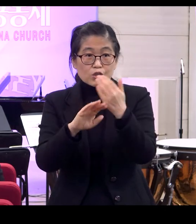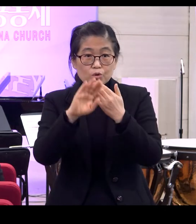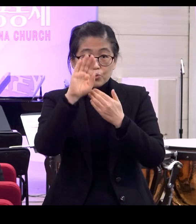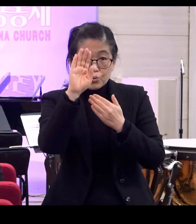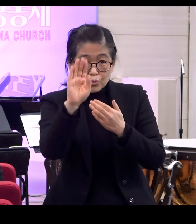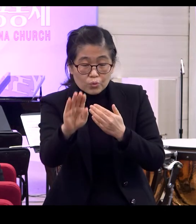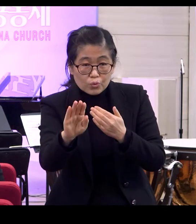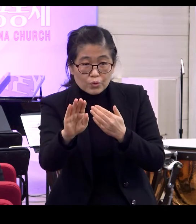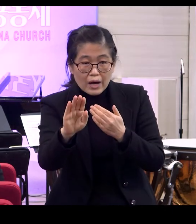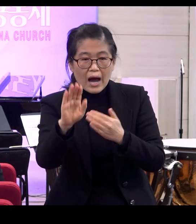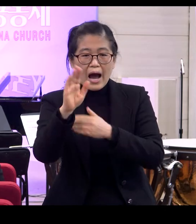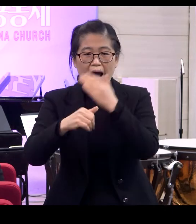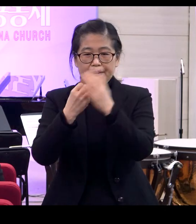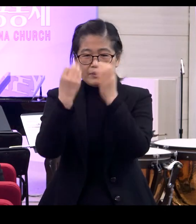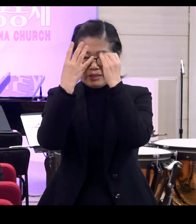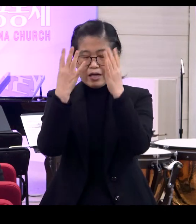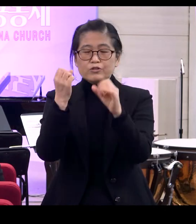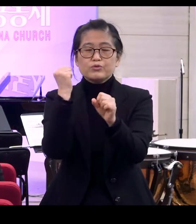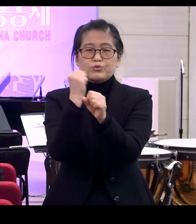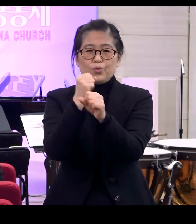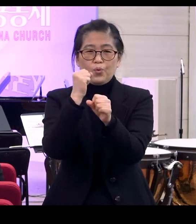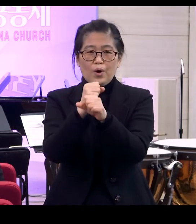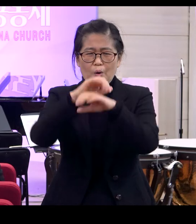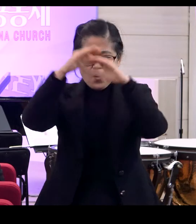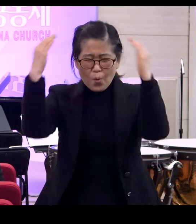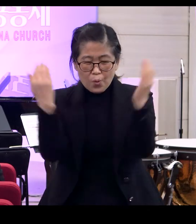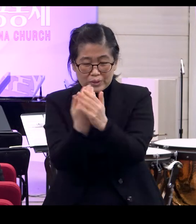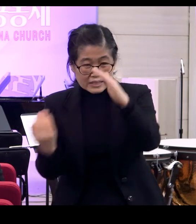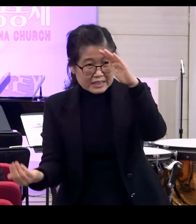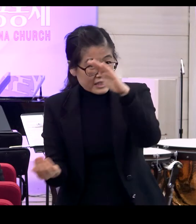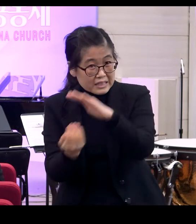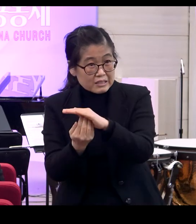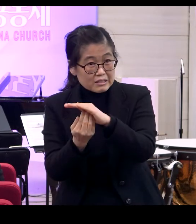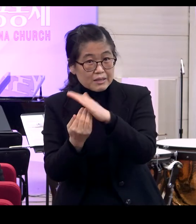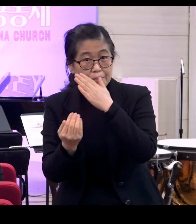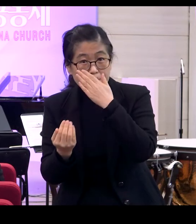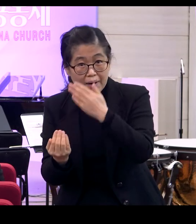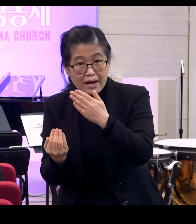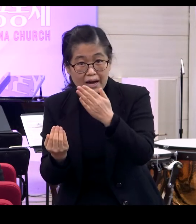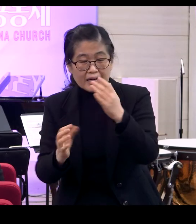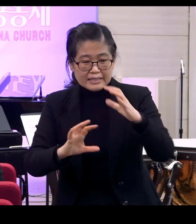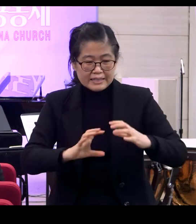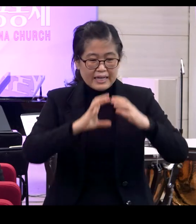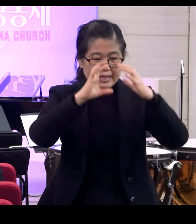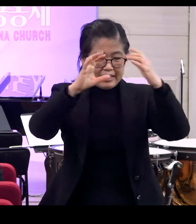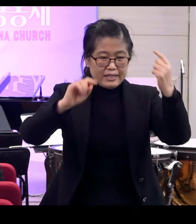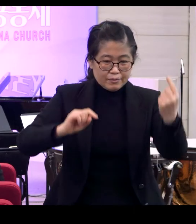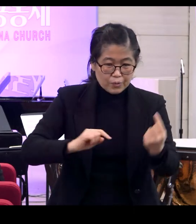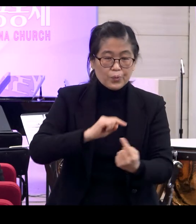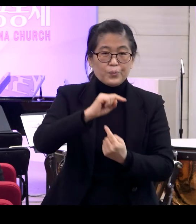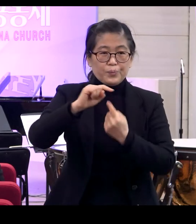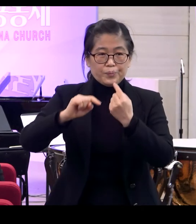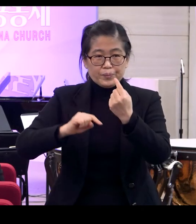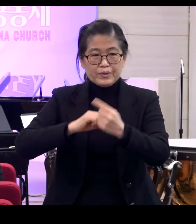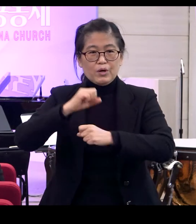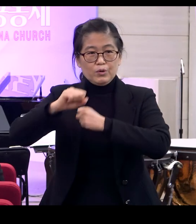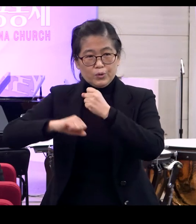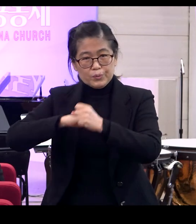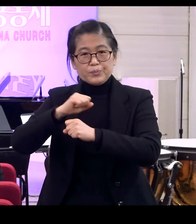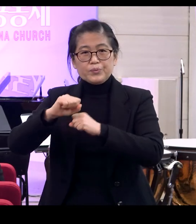하나님의 창조가 완성이 됩니다 비로소 이 세계가 돌아가기 시작하는 거예요 이게 하나님의 창조 이야기예요